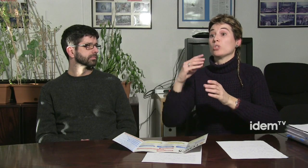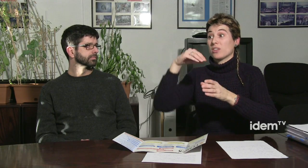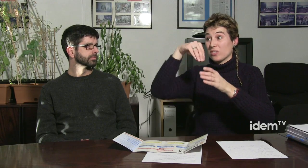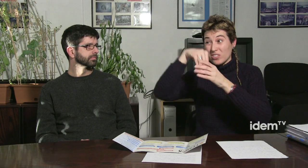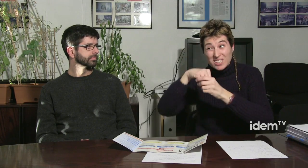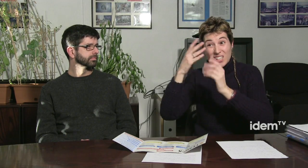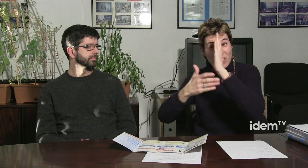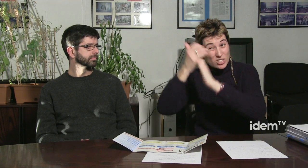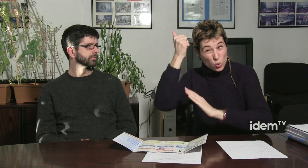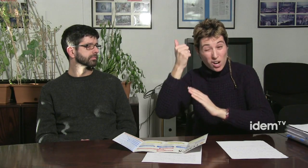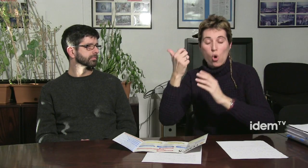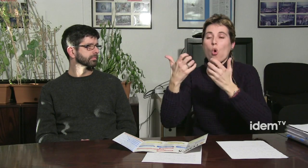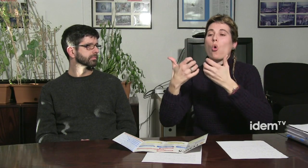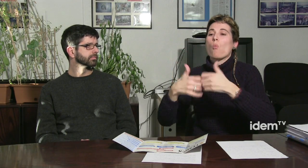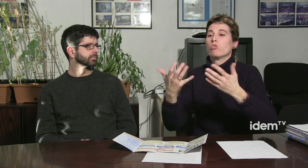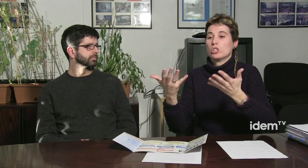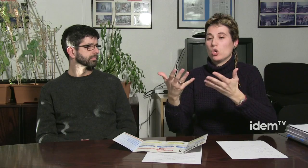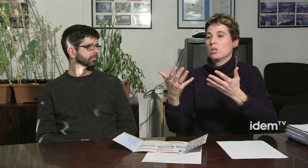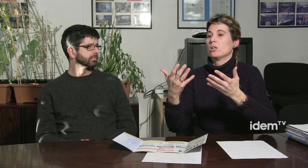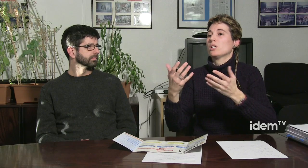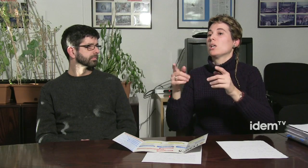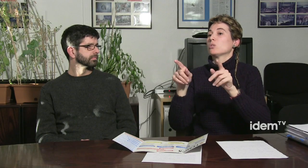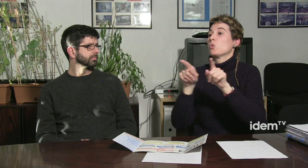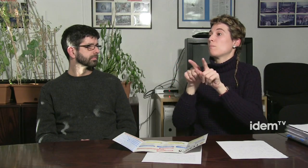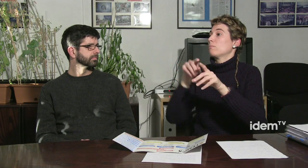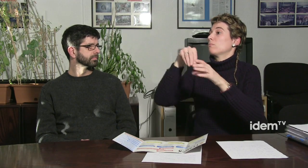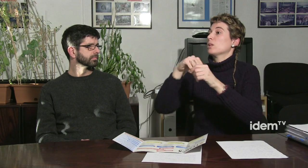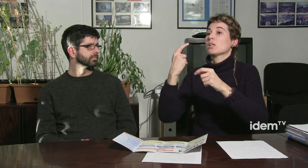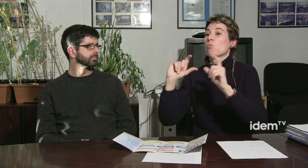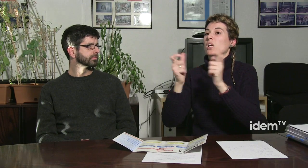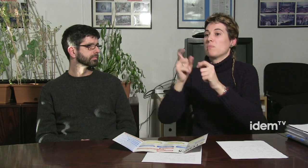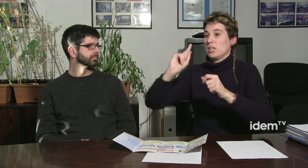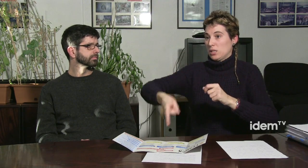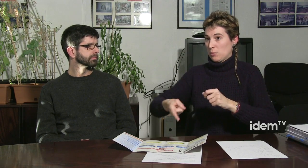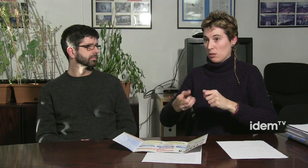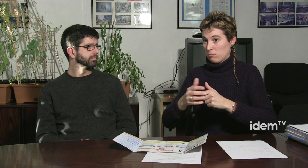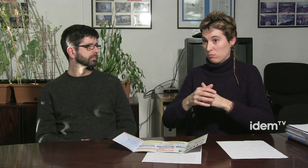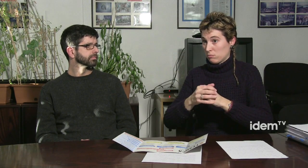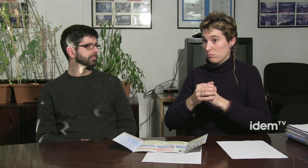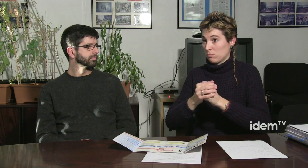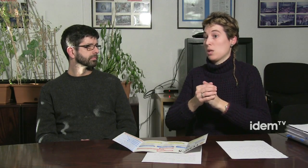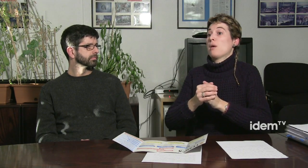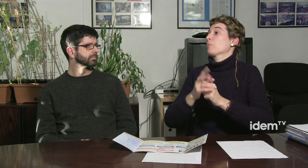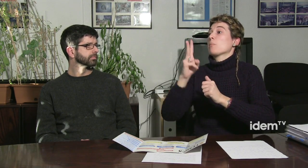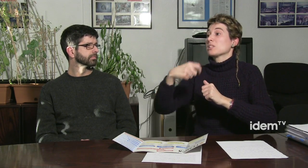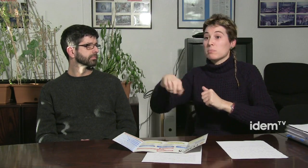més força. Dintre de la FESOCA, com funciona? Hi una junta directiva,